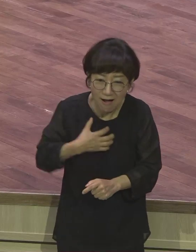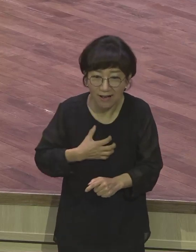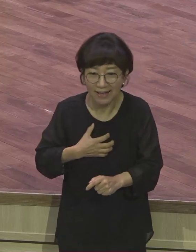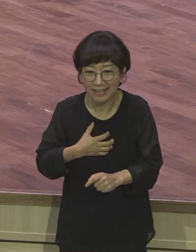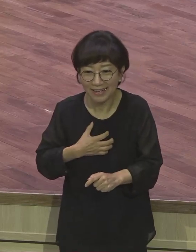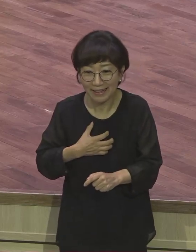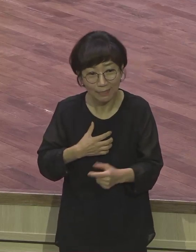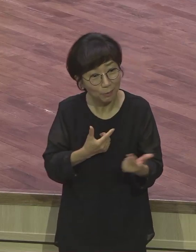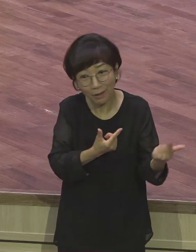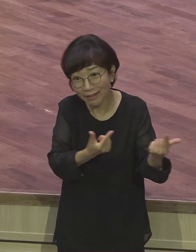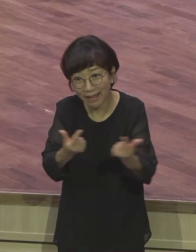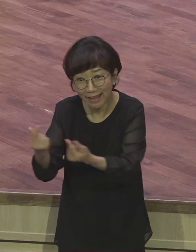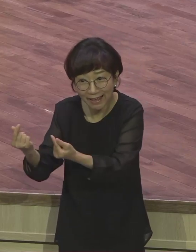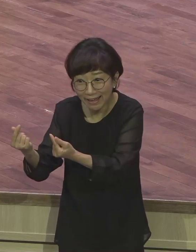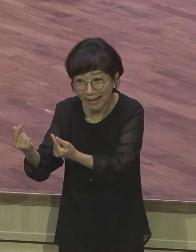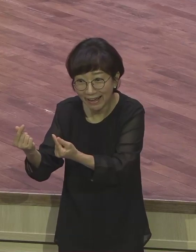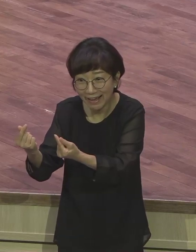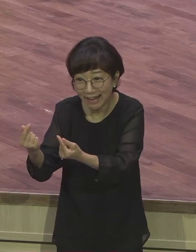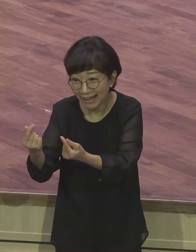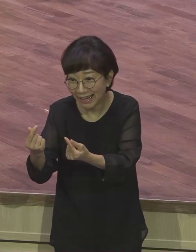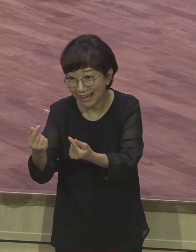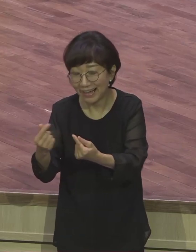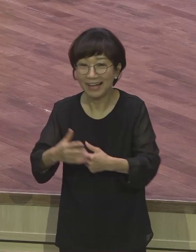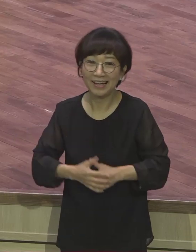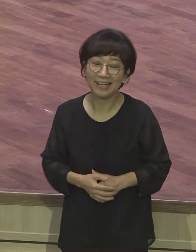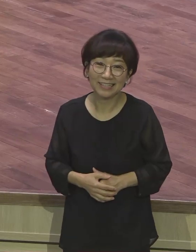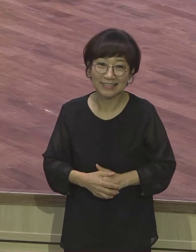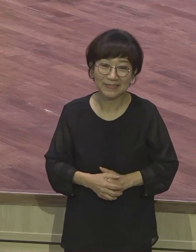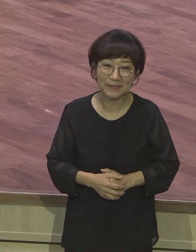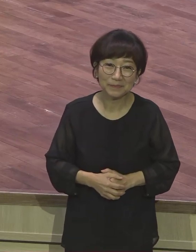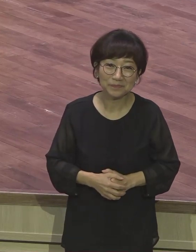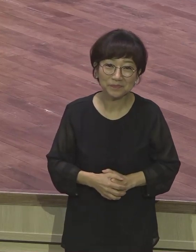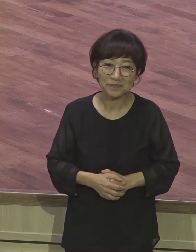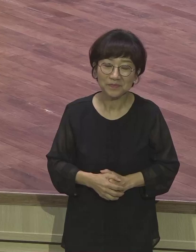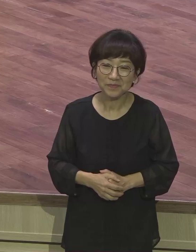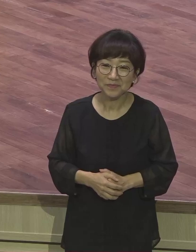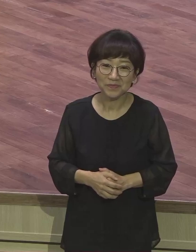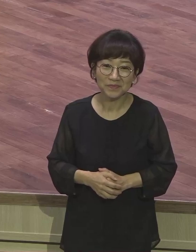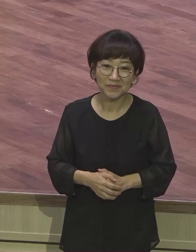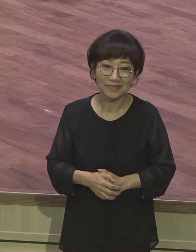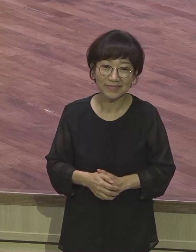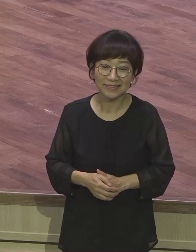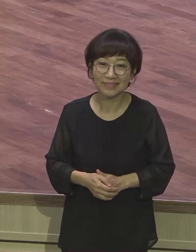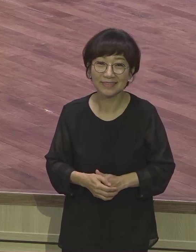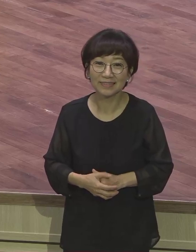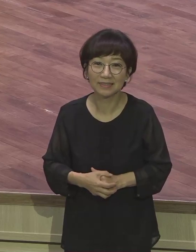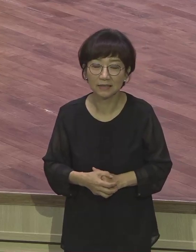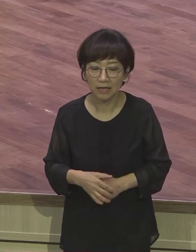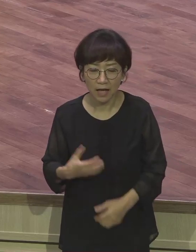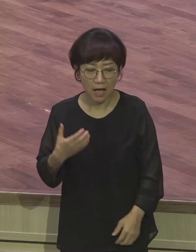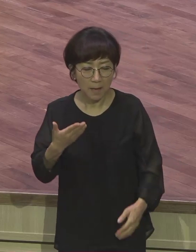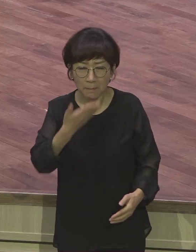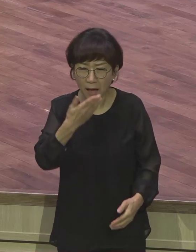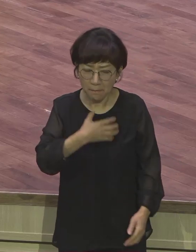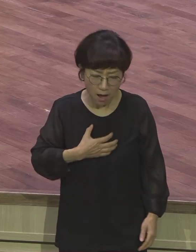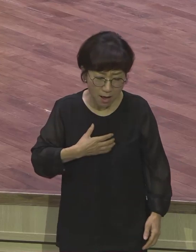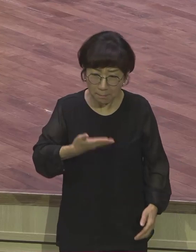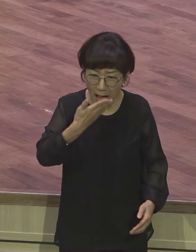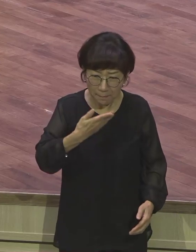이것 때문에 이 신령한 영적인 말씀을 받는 데 방해가